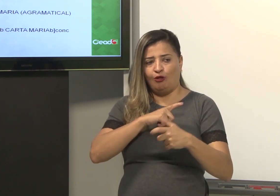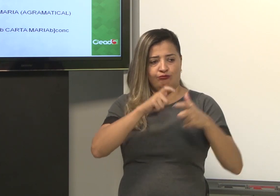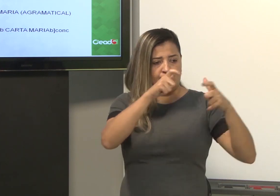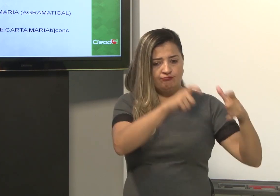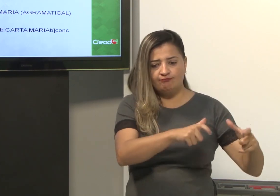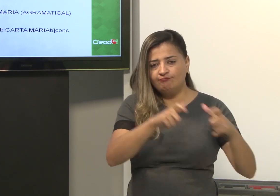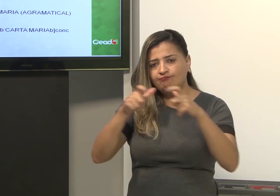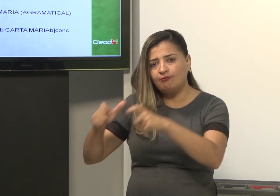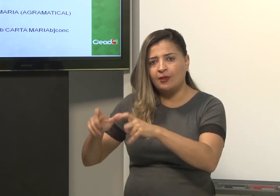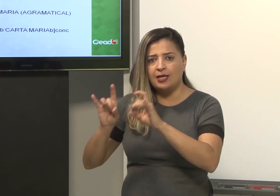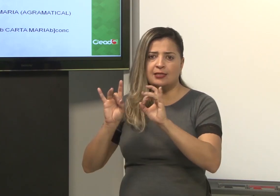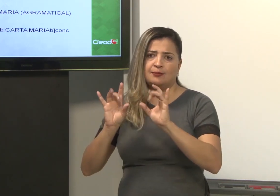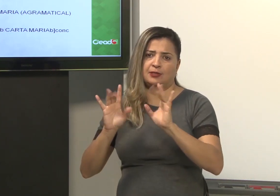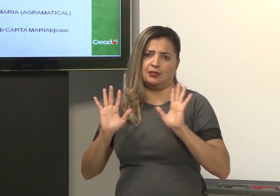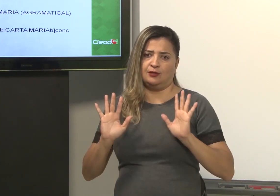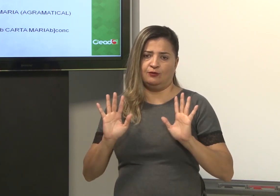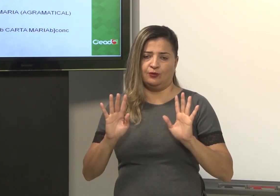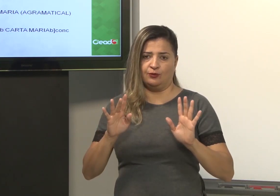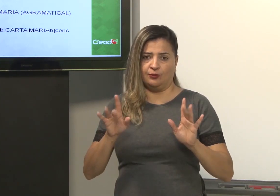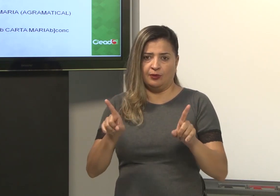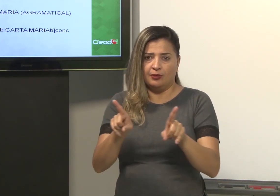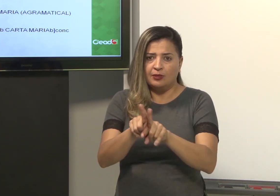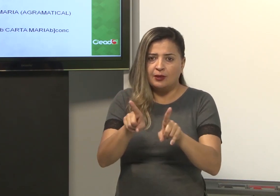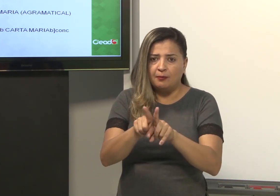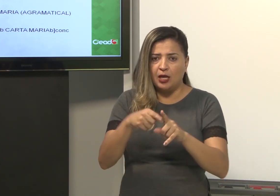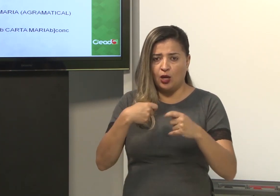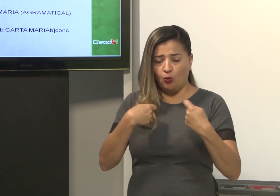Então, eu preciso marcar os lugares. Especificar.